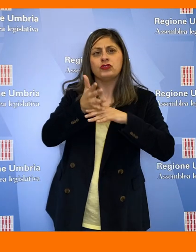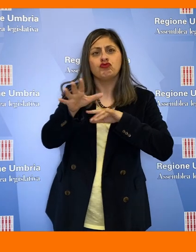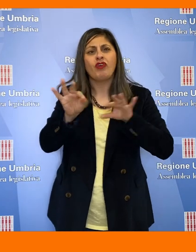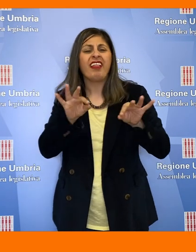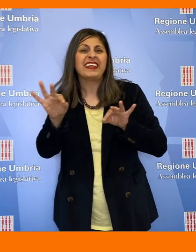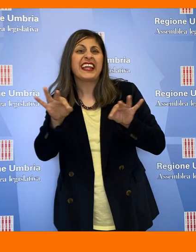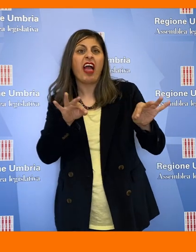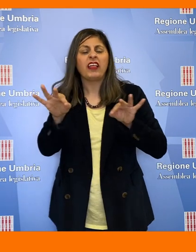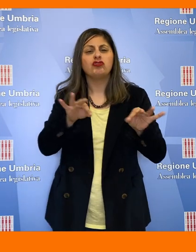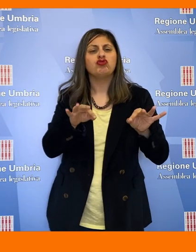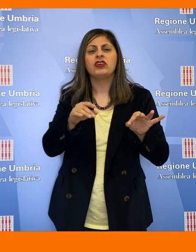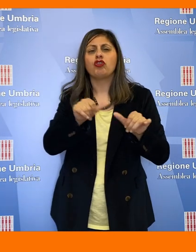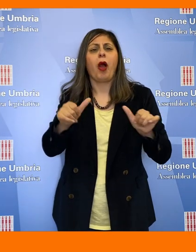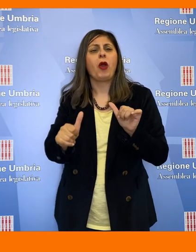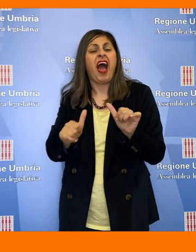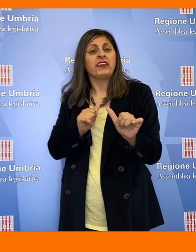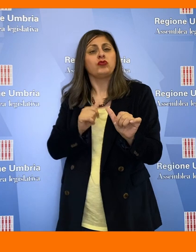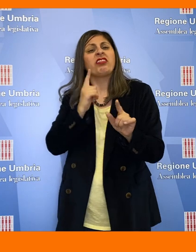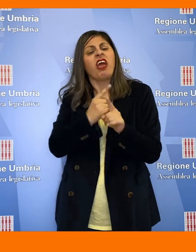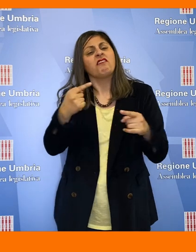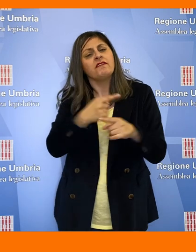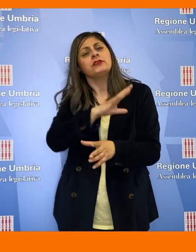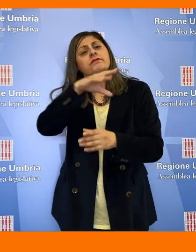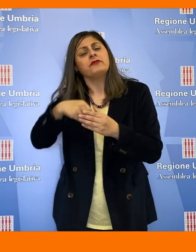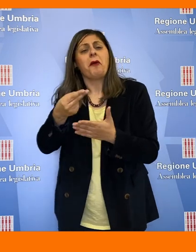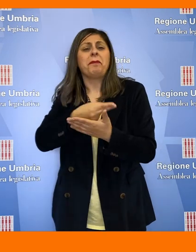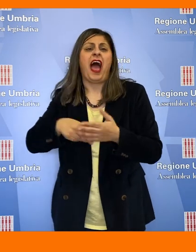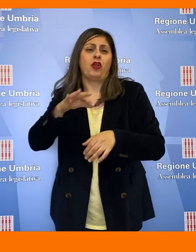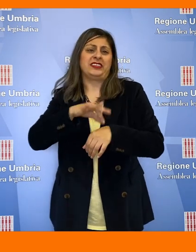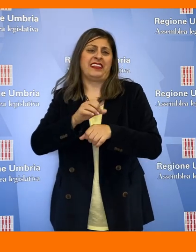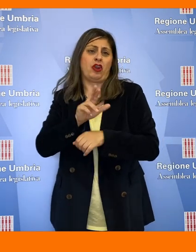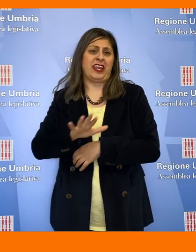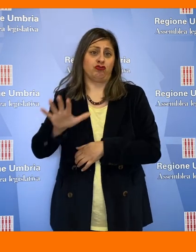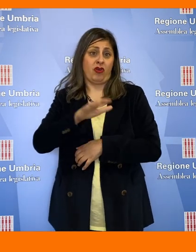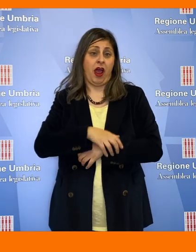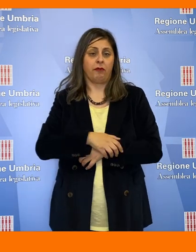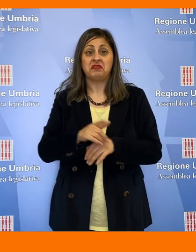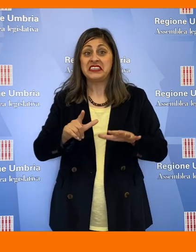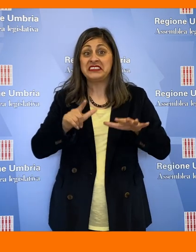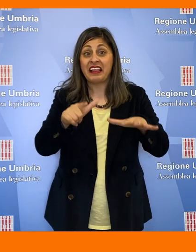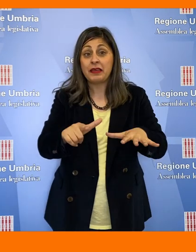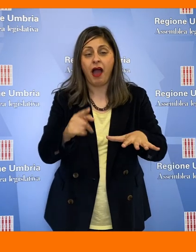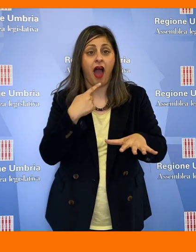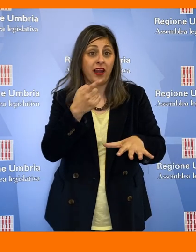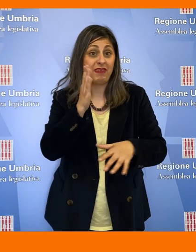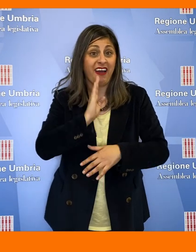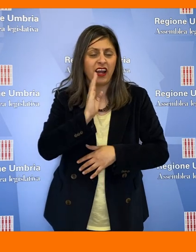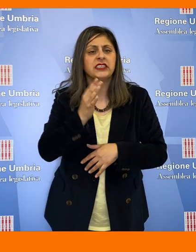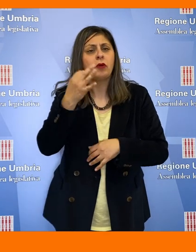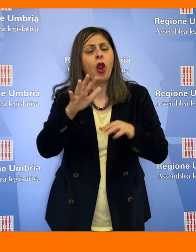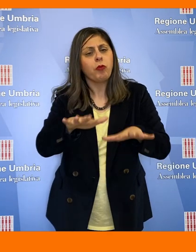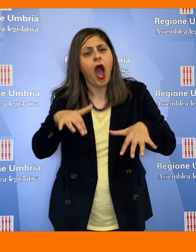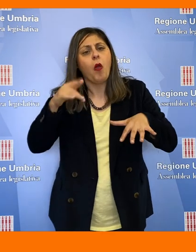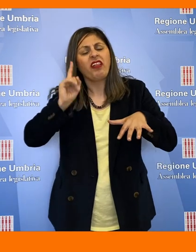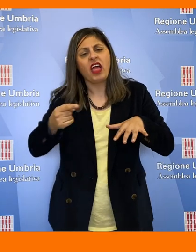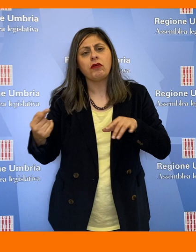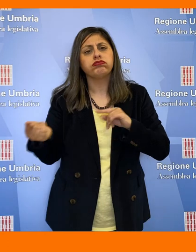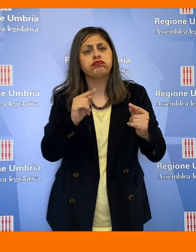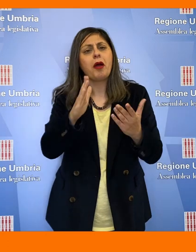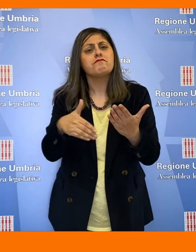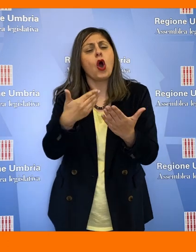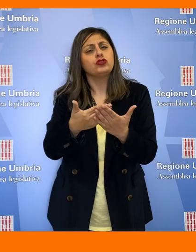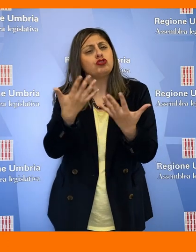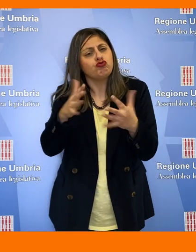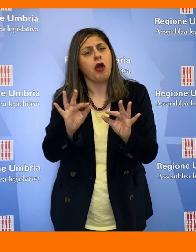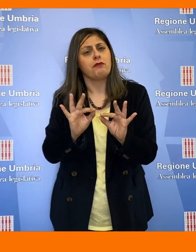premature che devono essere fatte dal piano sanitario regionale. La settimana prossima, aggiunto Carissimi, verrà discussa in aula la mozione da